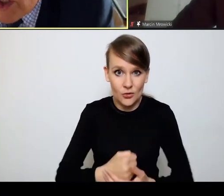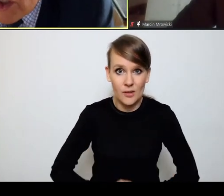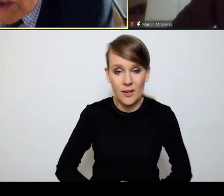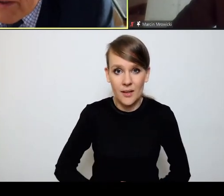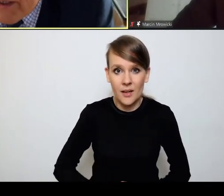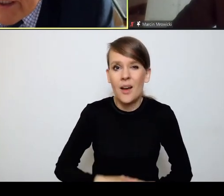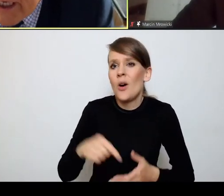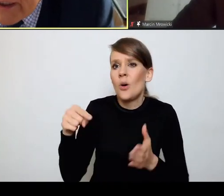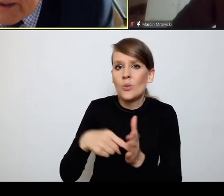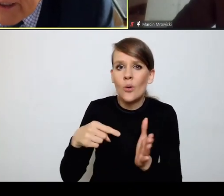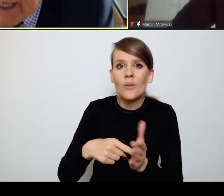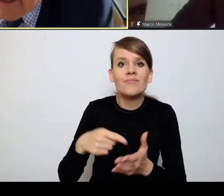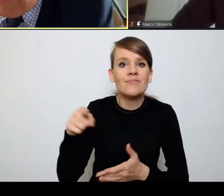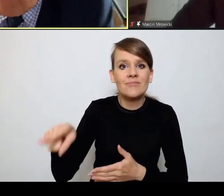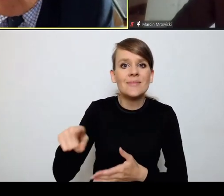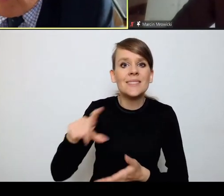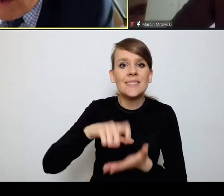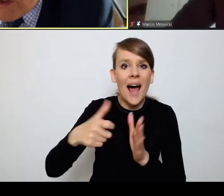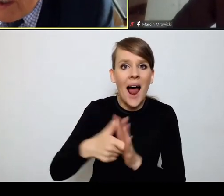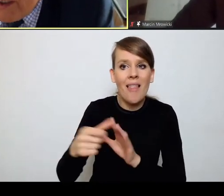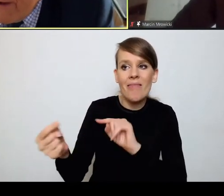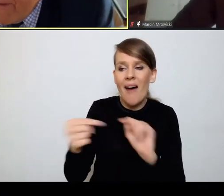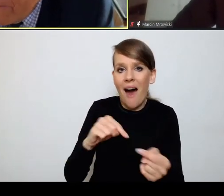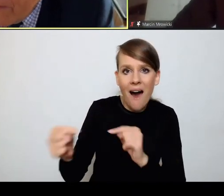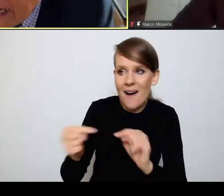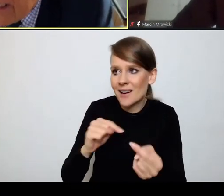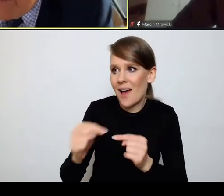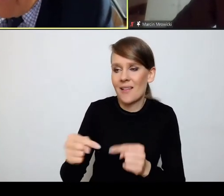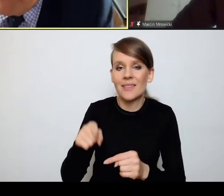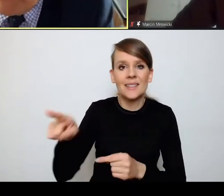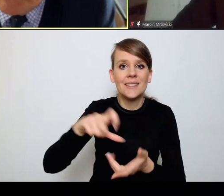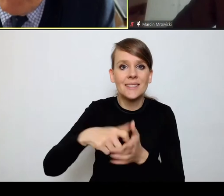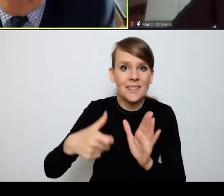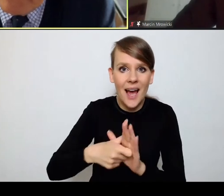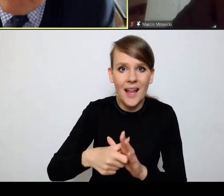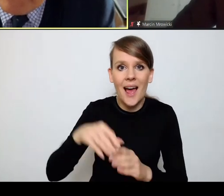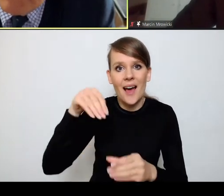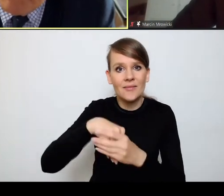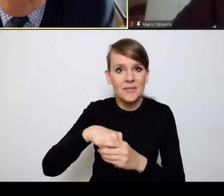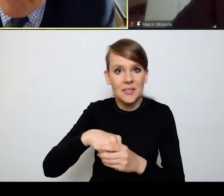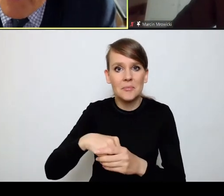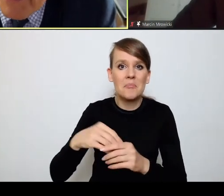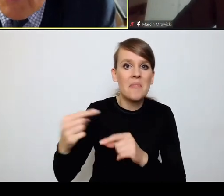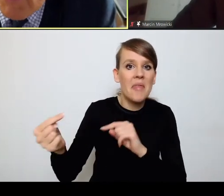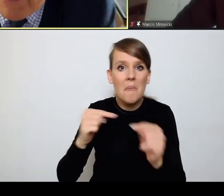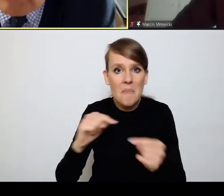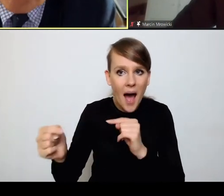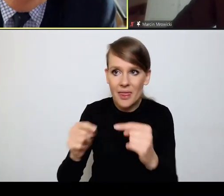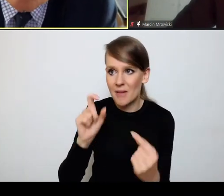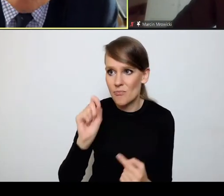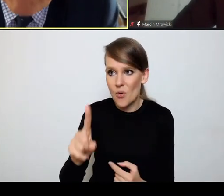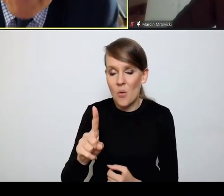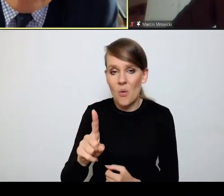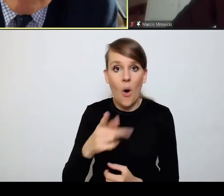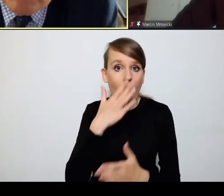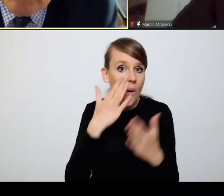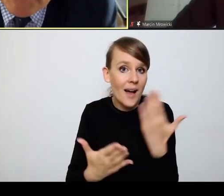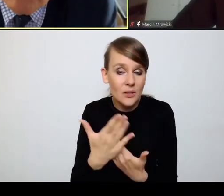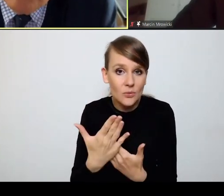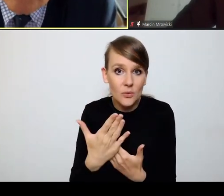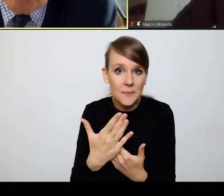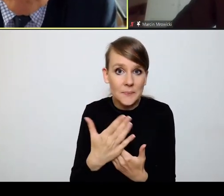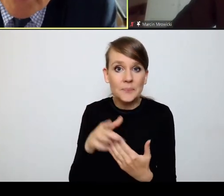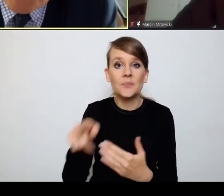co dzieje się na sali narad, o tym, co dzieje się na sali, gdzie prowadzimy debaty ze stronami. Okazuje się, że w bardzo